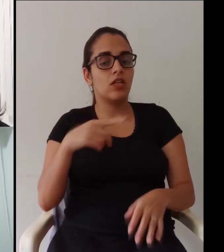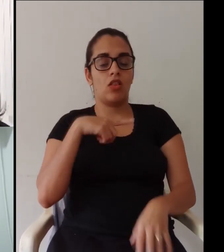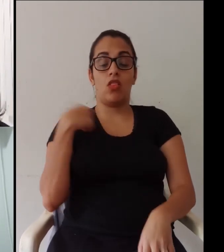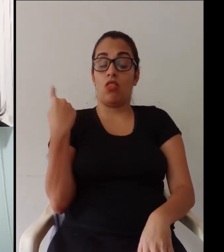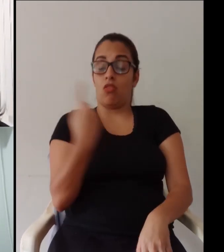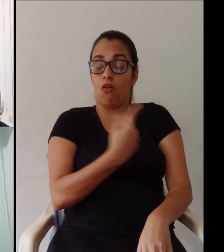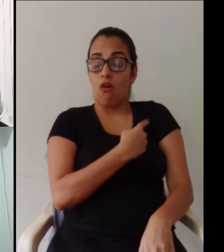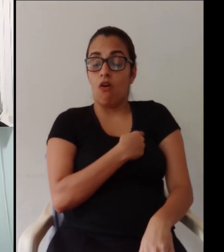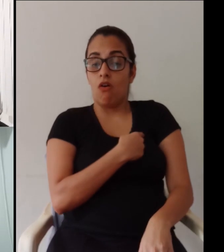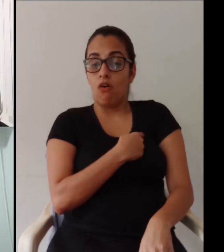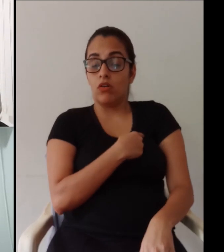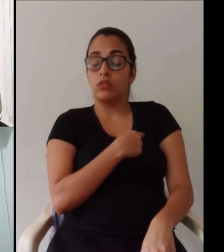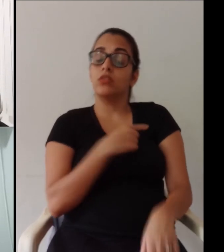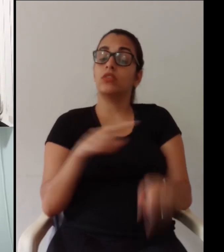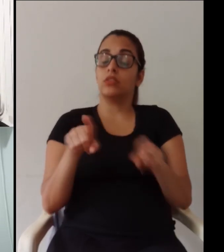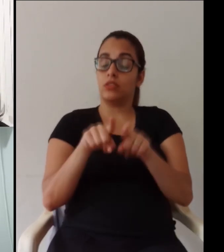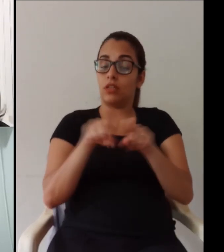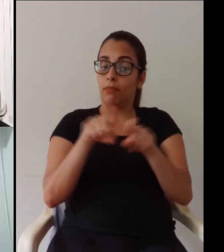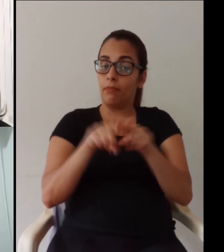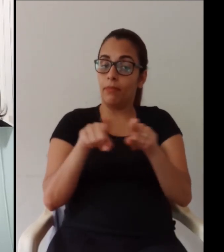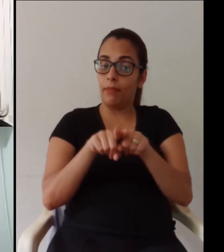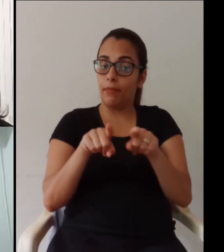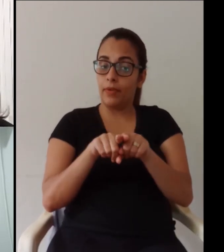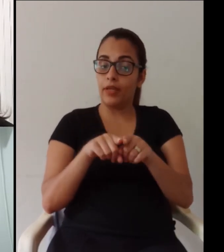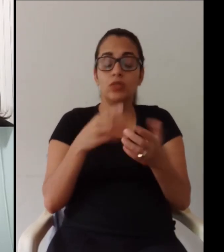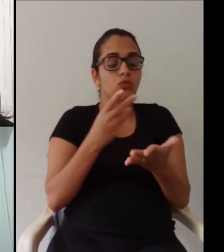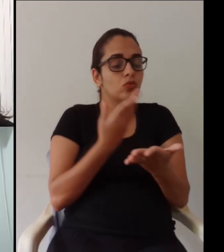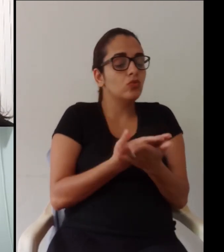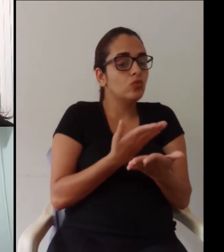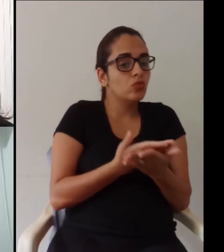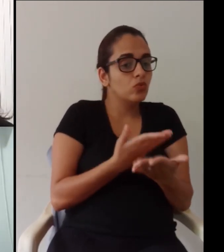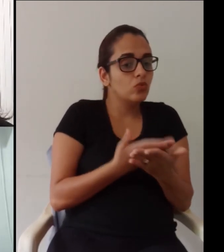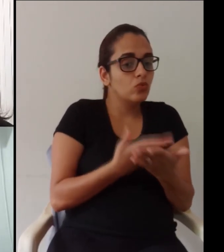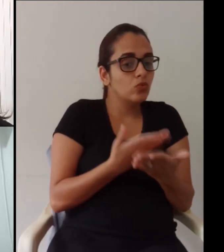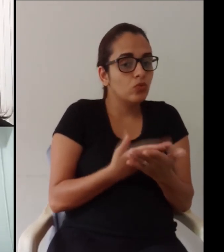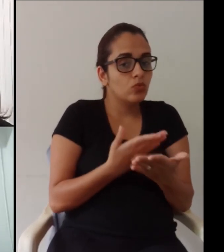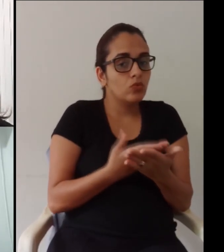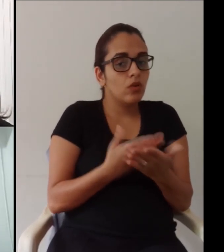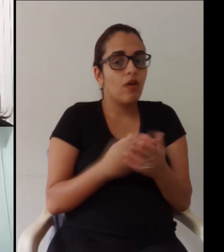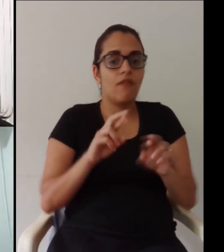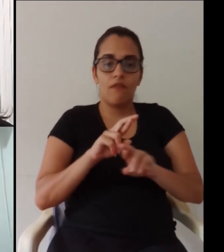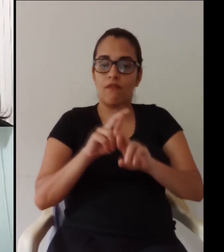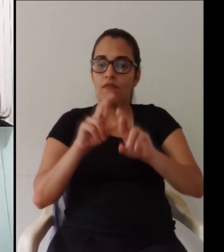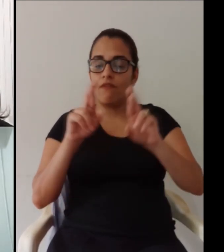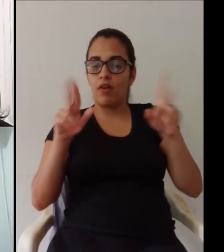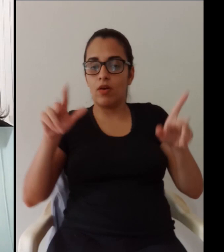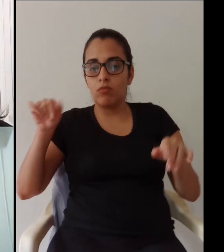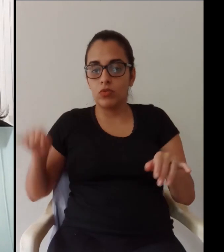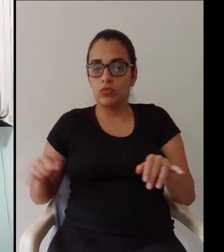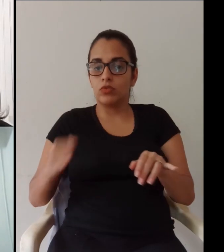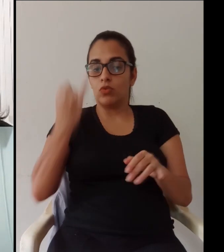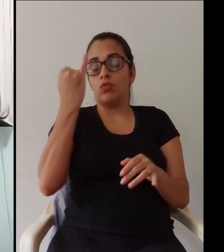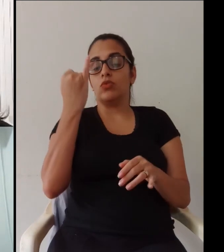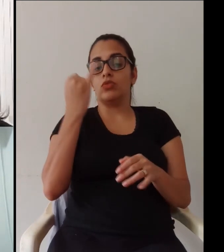nenhum servidor então essa preocupação vocês podem ter certeza que nós estamos tendo inclusive até com